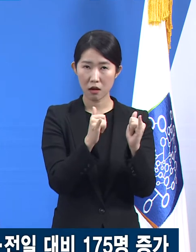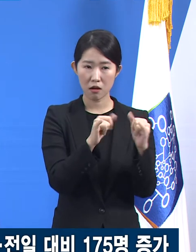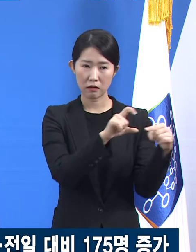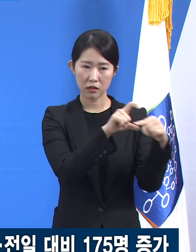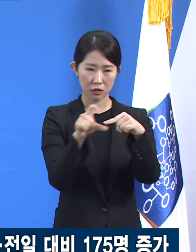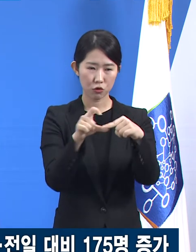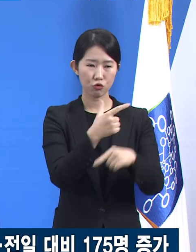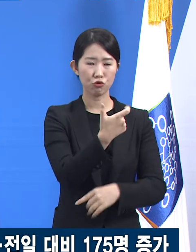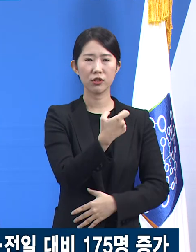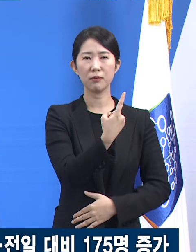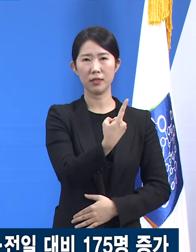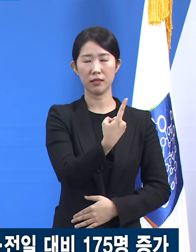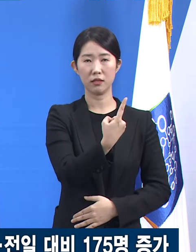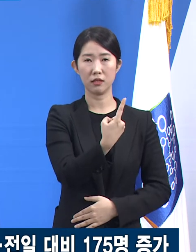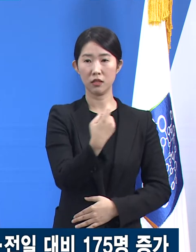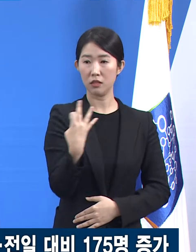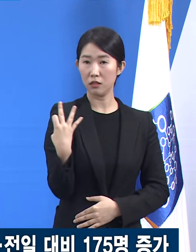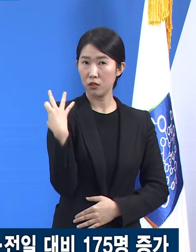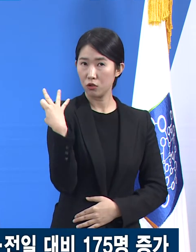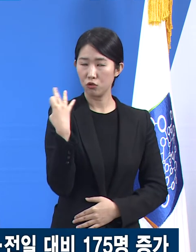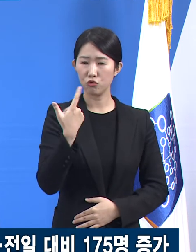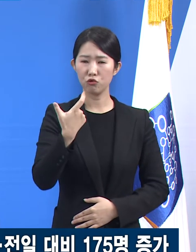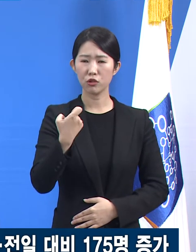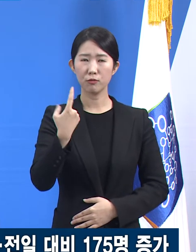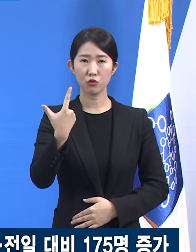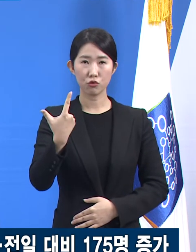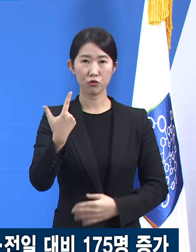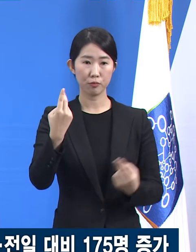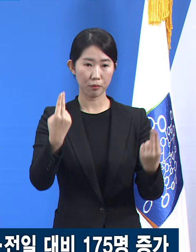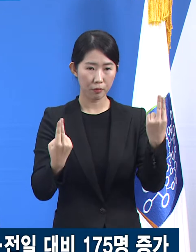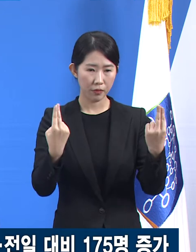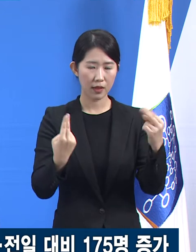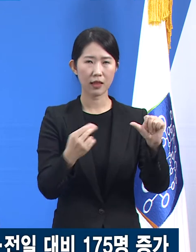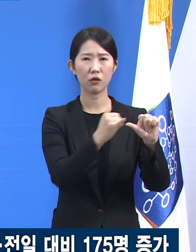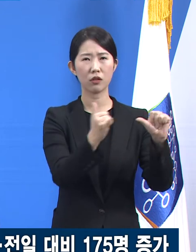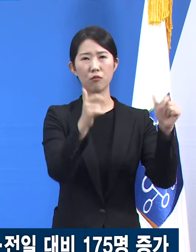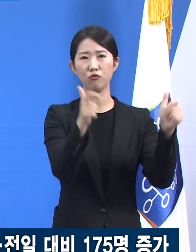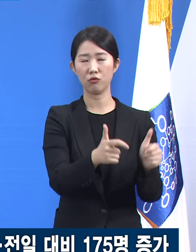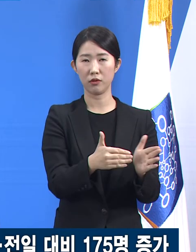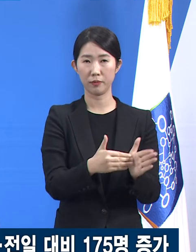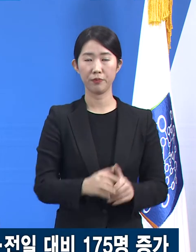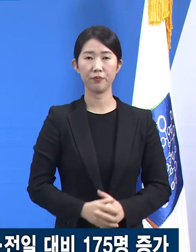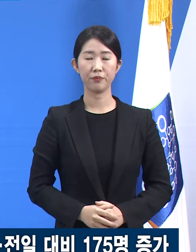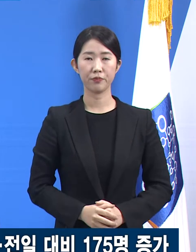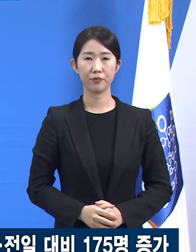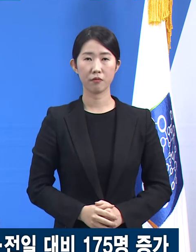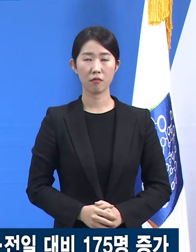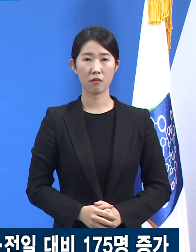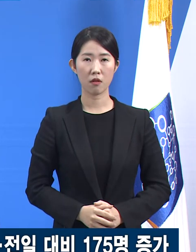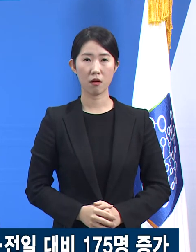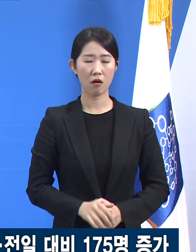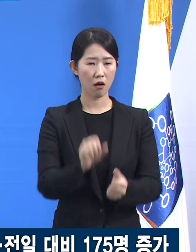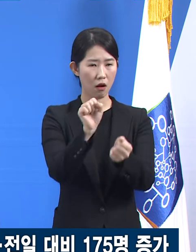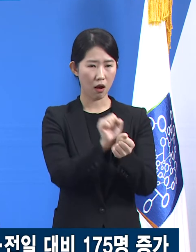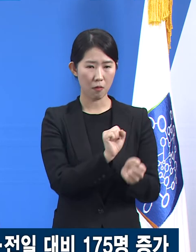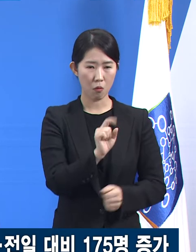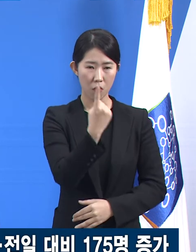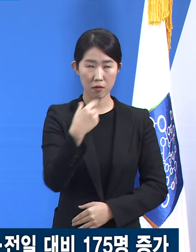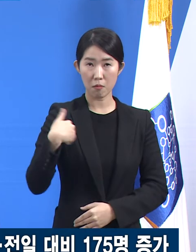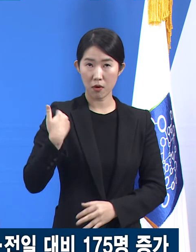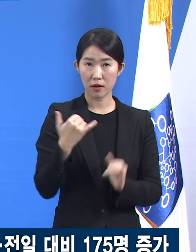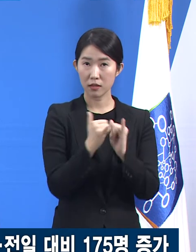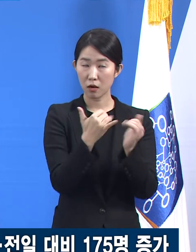61명으로 그 전주 66명 대비 5명 감소했습니다. 진단일 당시 감염 경로를 알 수 없는